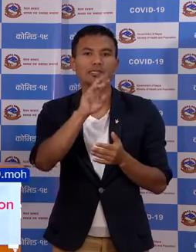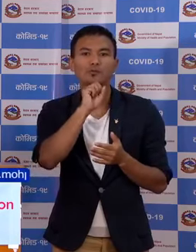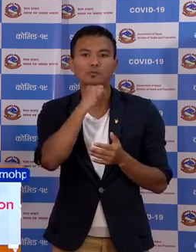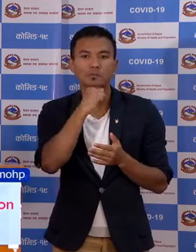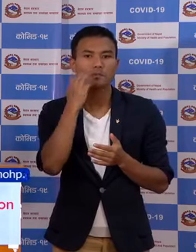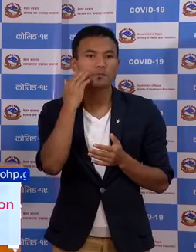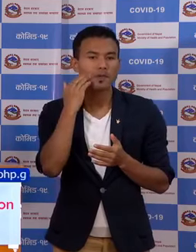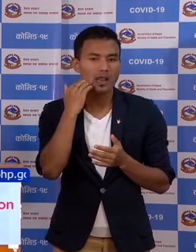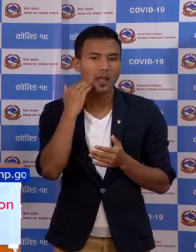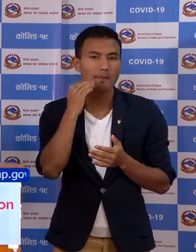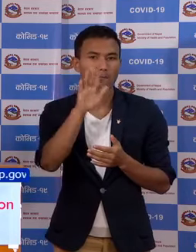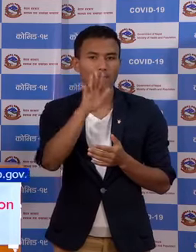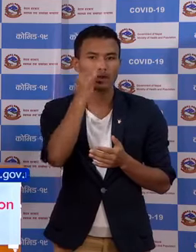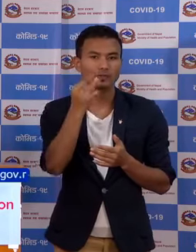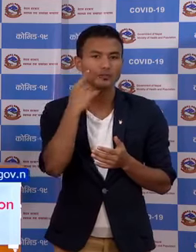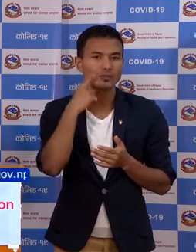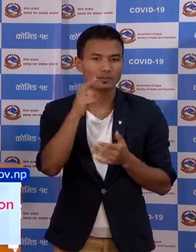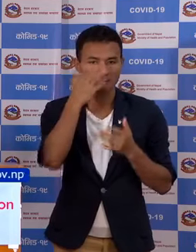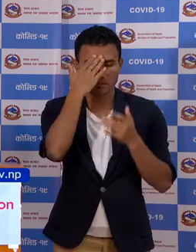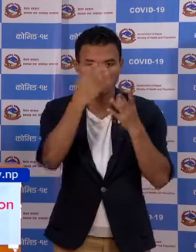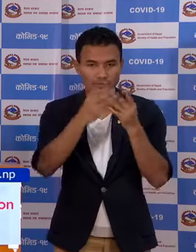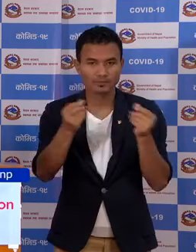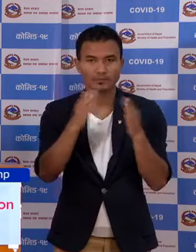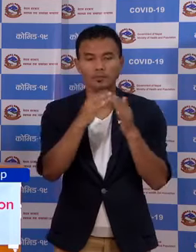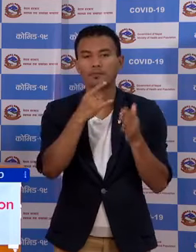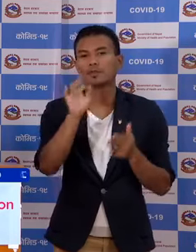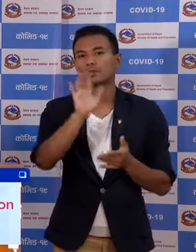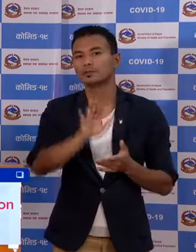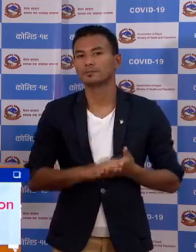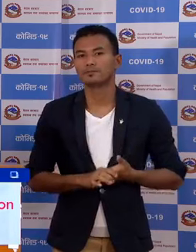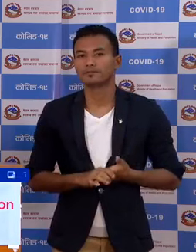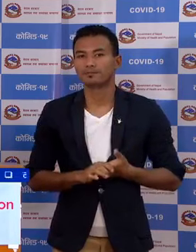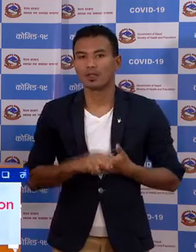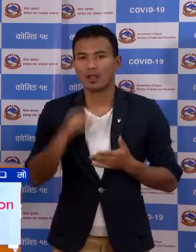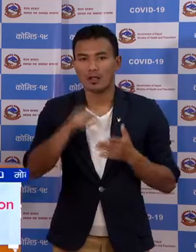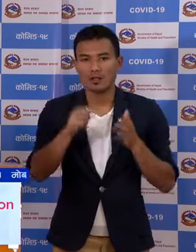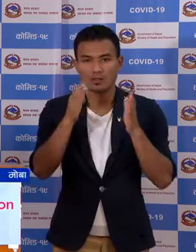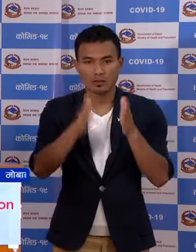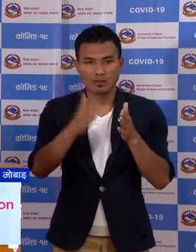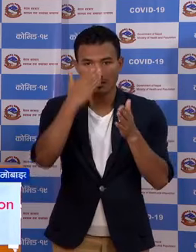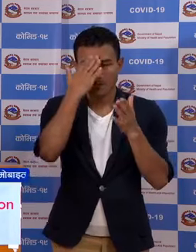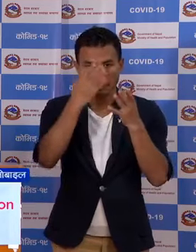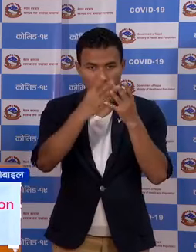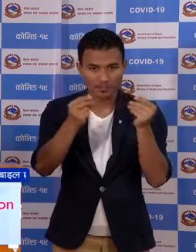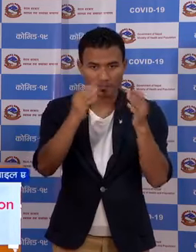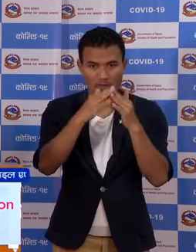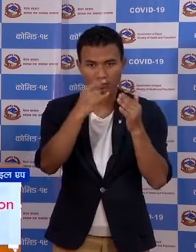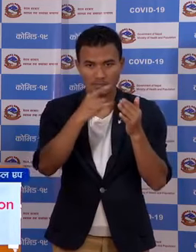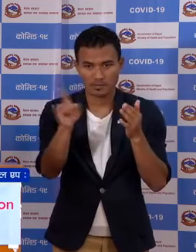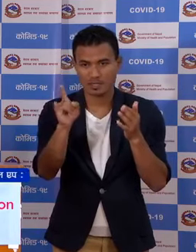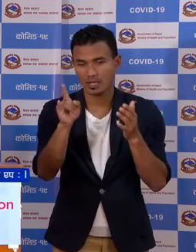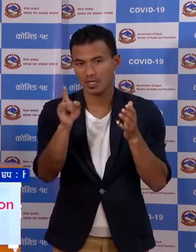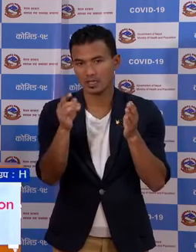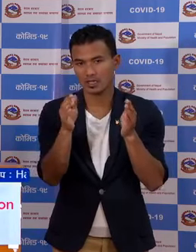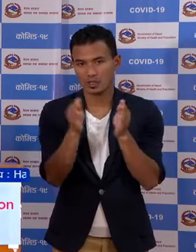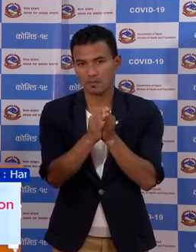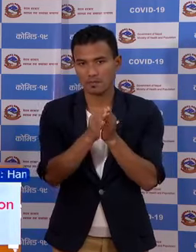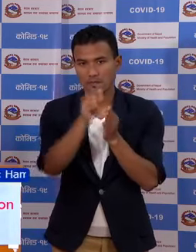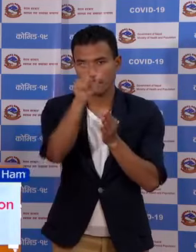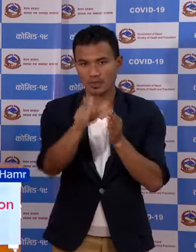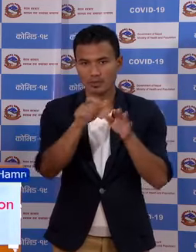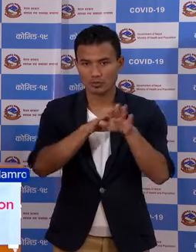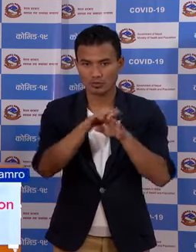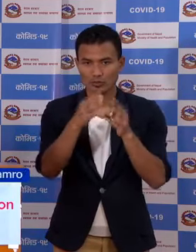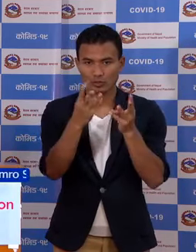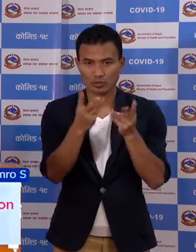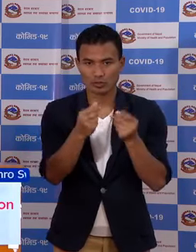बर्सको महिला 15 दिन मा डिस्चार जुनवाई को छा हाल सम्मा डिस्चार जुन हुने बेक्तिय रुको